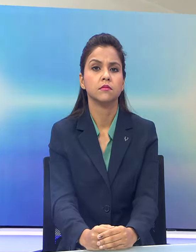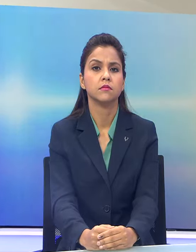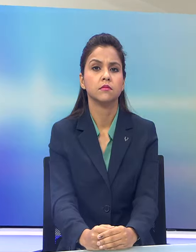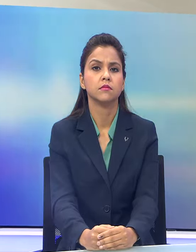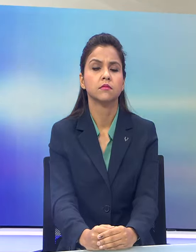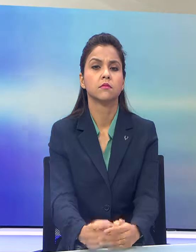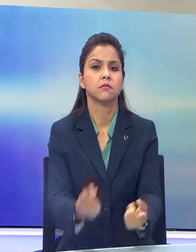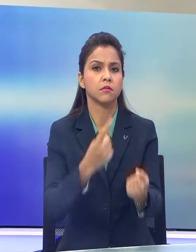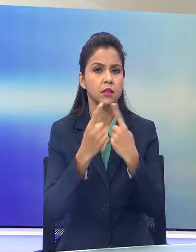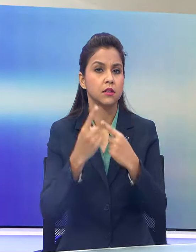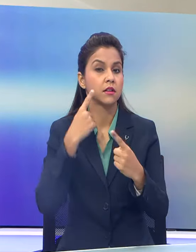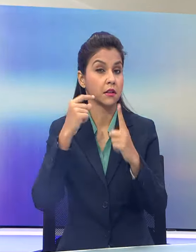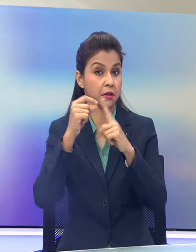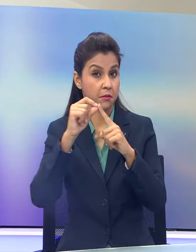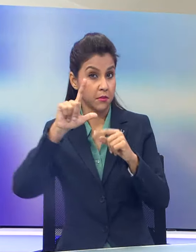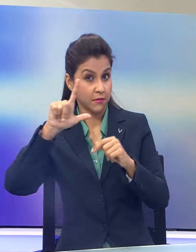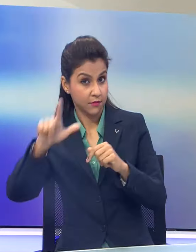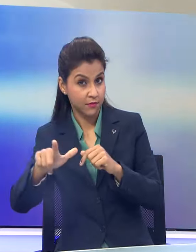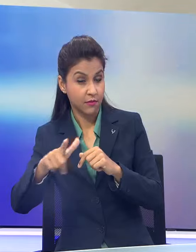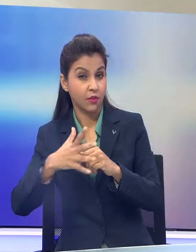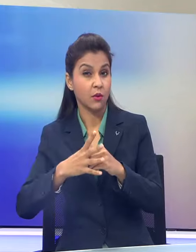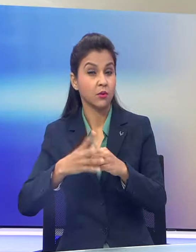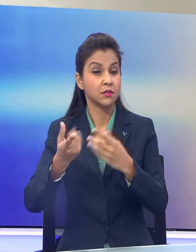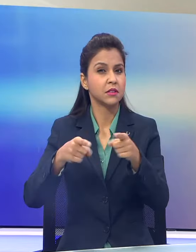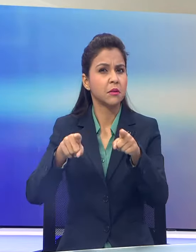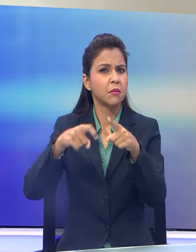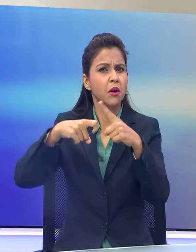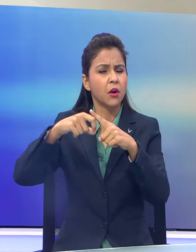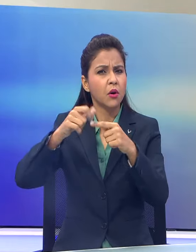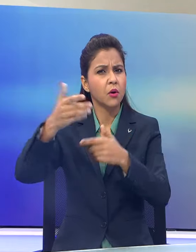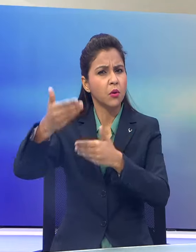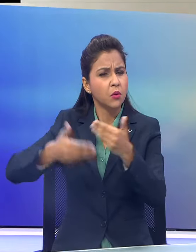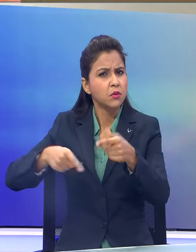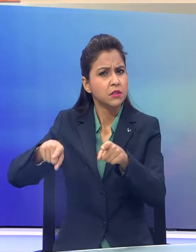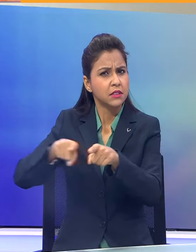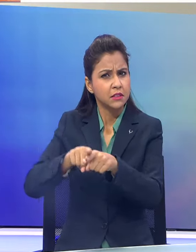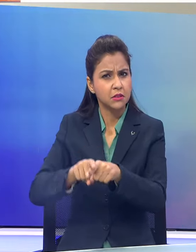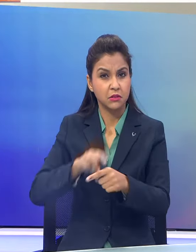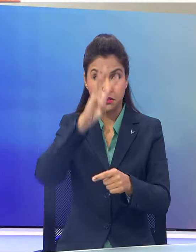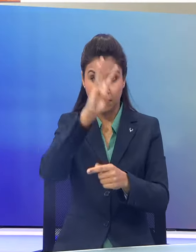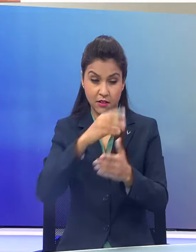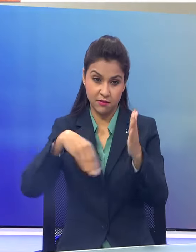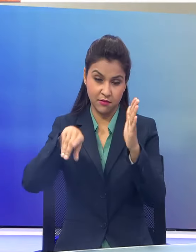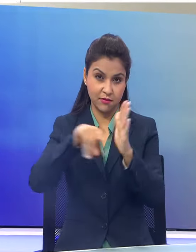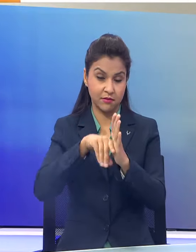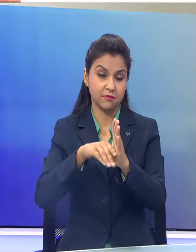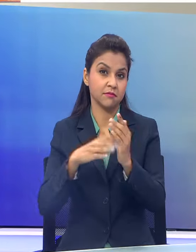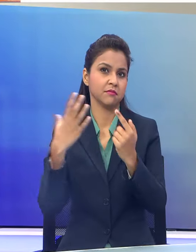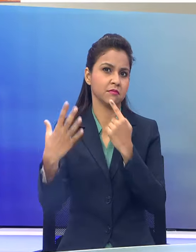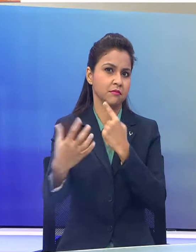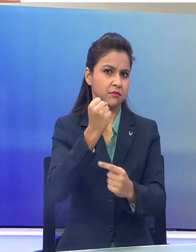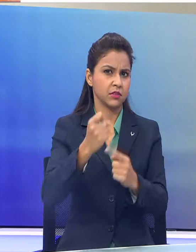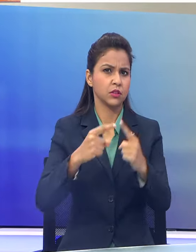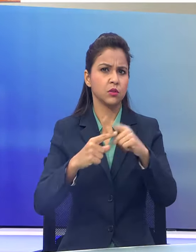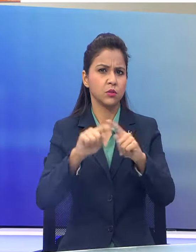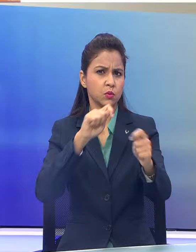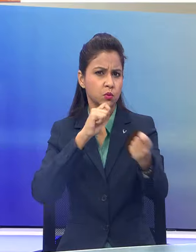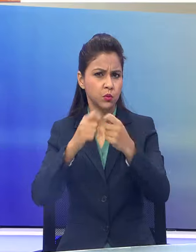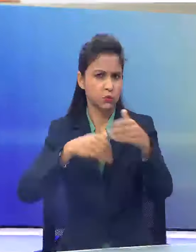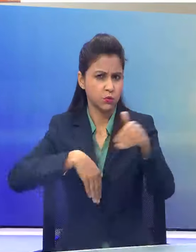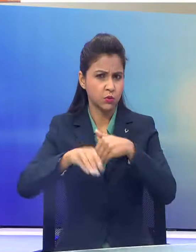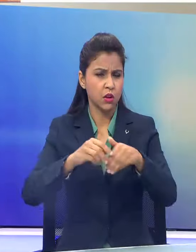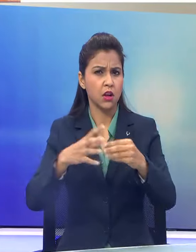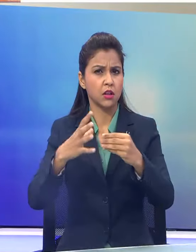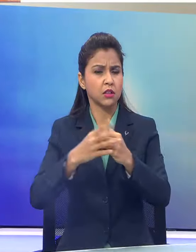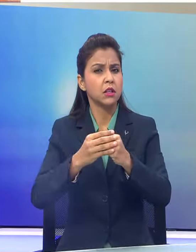बात करें IPL की तो कॉलकटा नाइट राइडर्स ने तीसरी बार IPL का खिताब अपने नाम कर लिया टोनमेंट के खिताबी मुकावले में